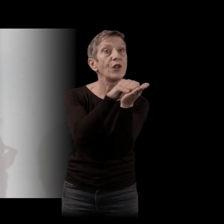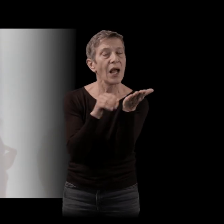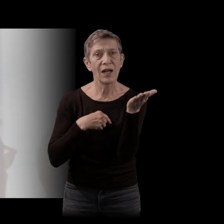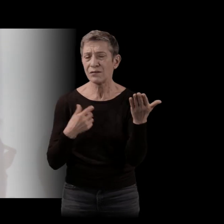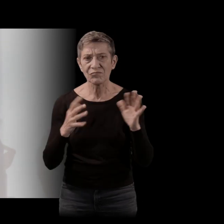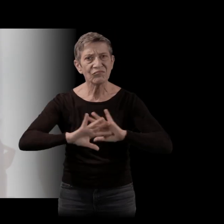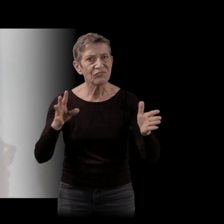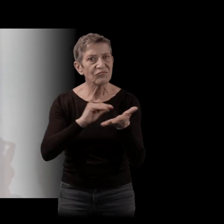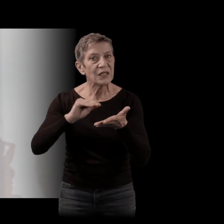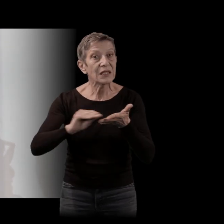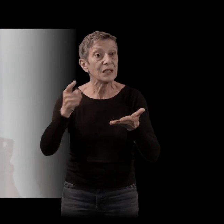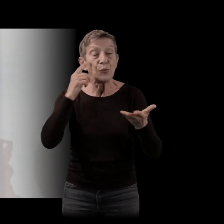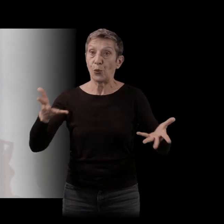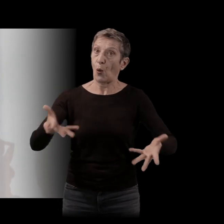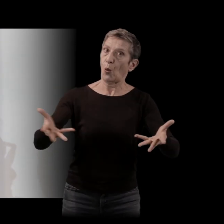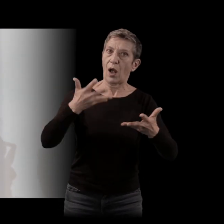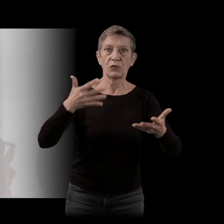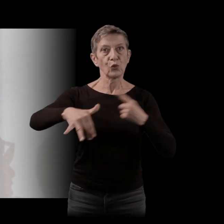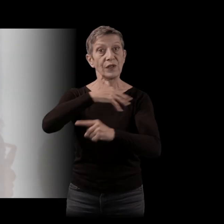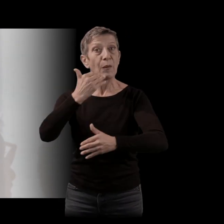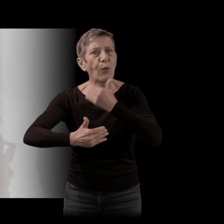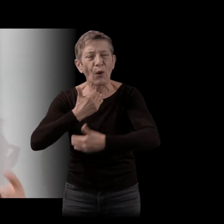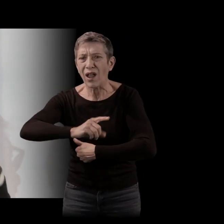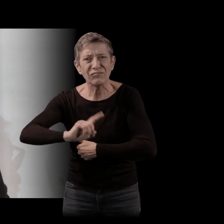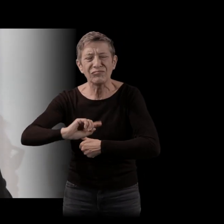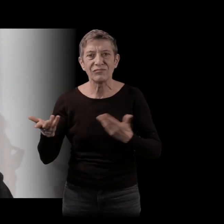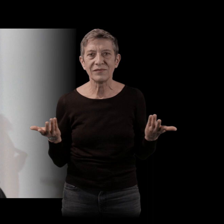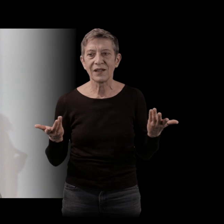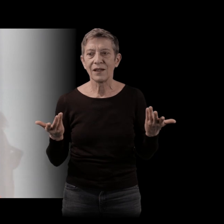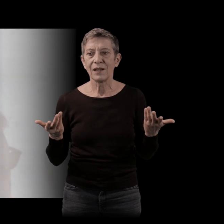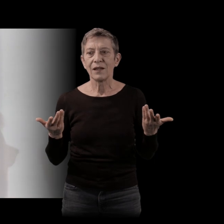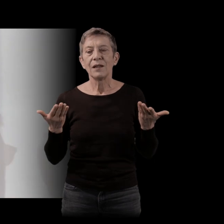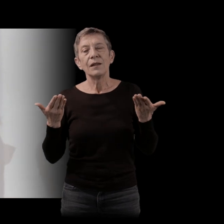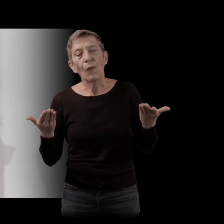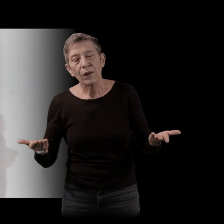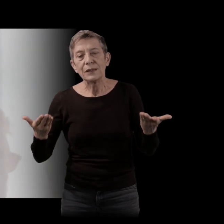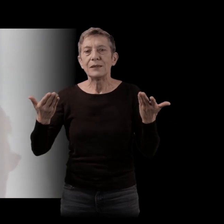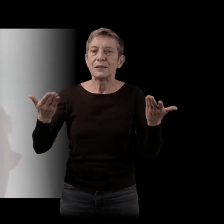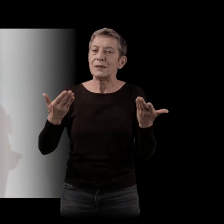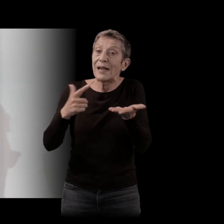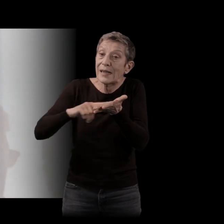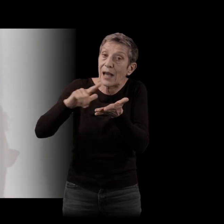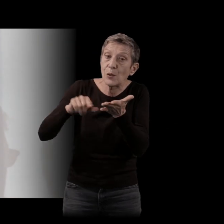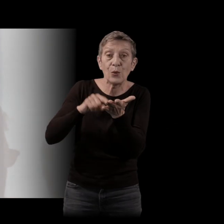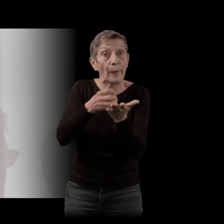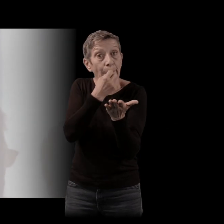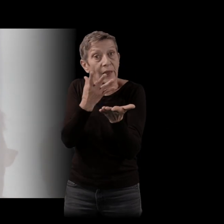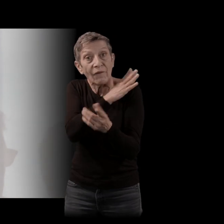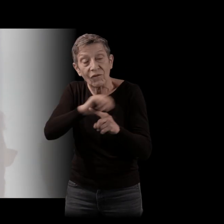pour favoriser le progrès dans la société. Alors, après, que la littérature, quand c'est bien fait, elle soit